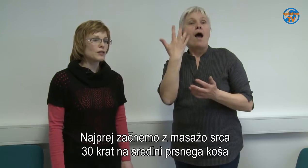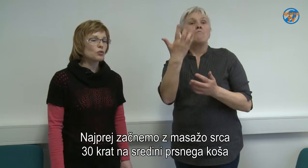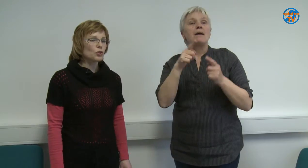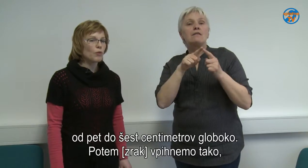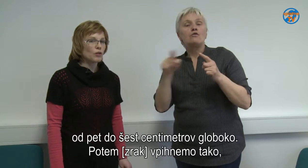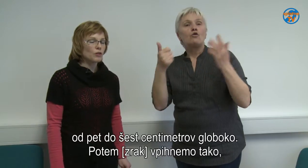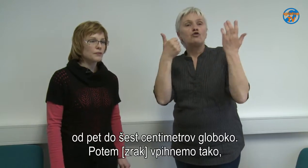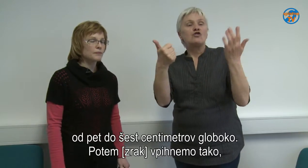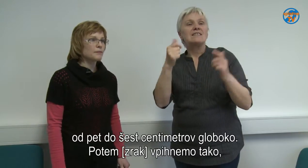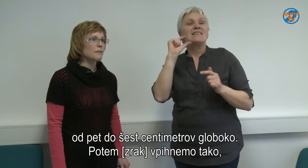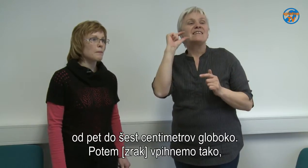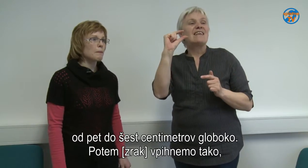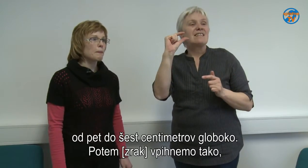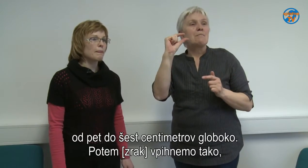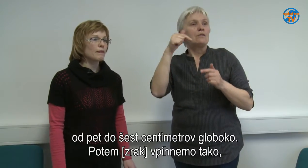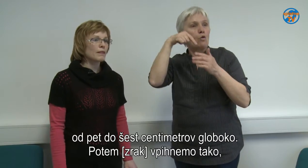centimetrov globoko.